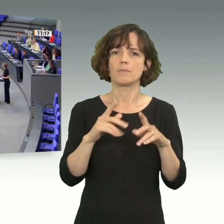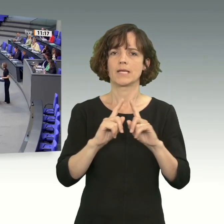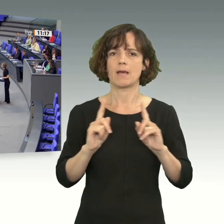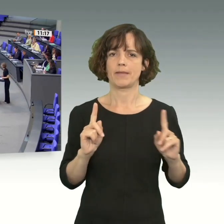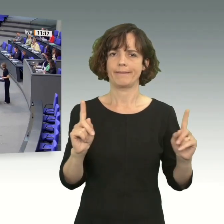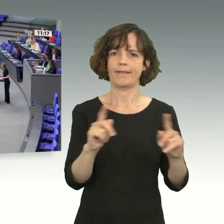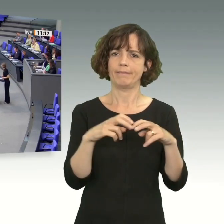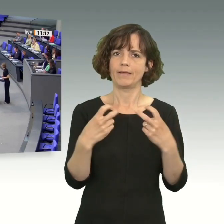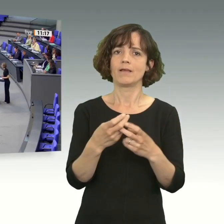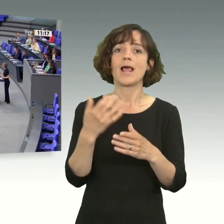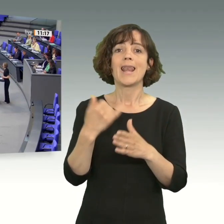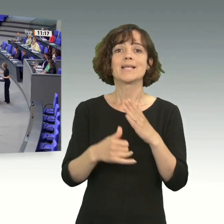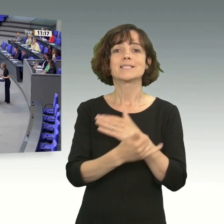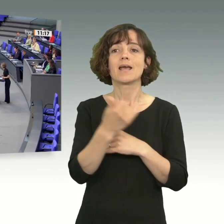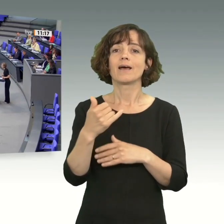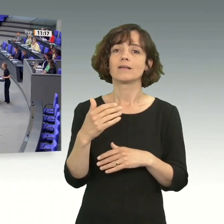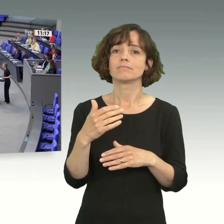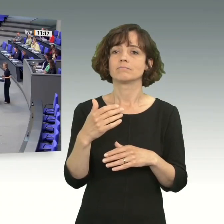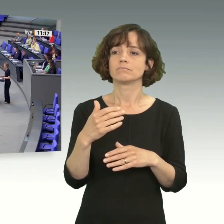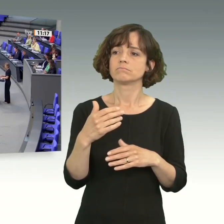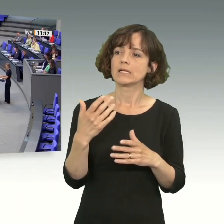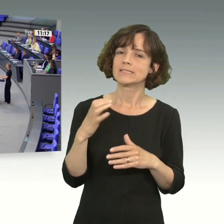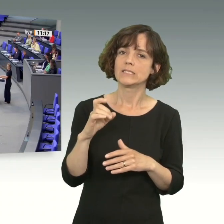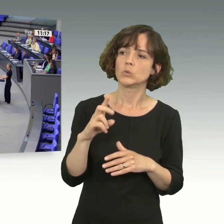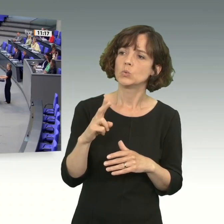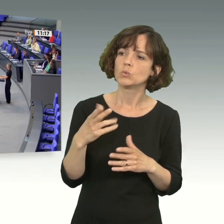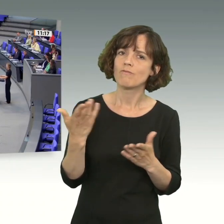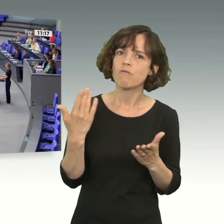Wer war denn in den letzten Jahren vor der CDU da? Mau sieht es da aus.